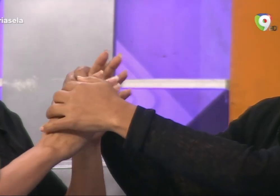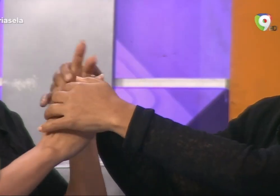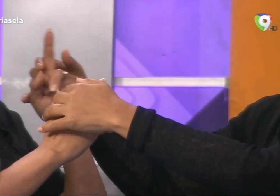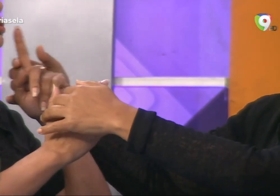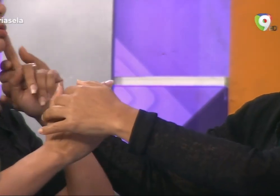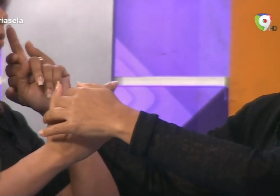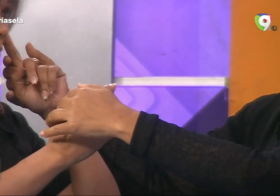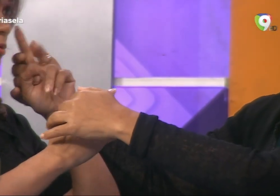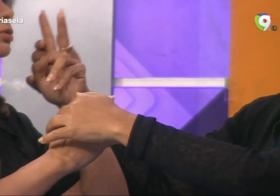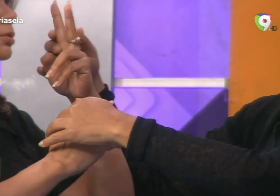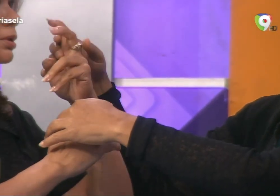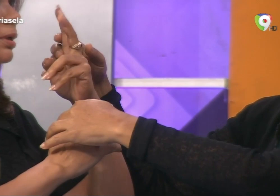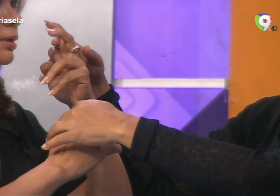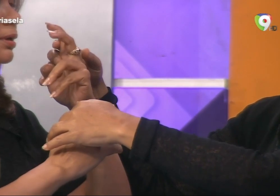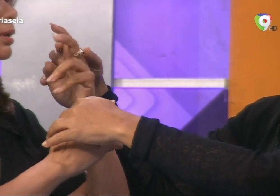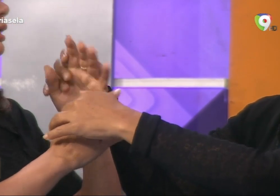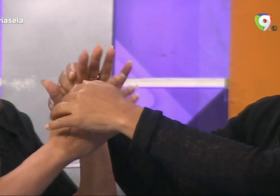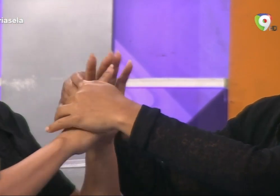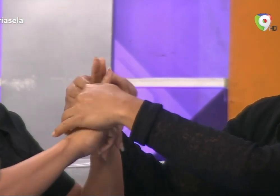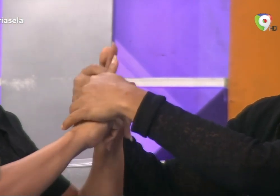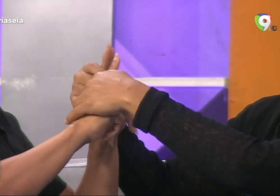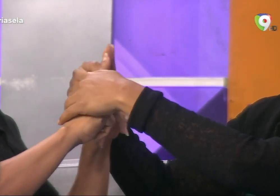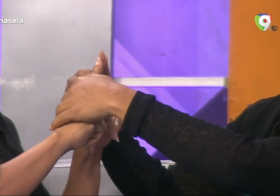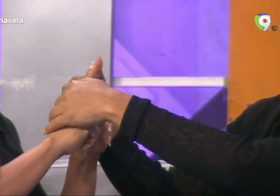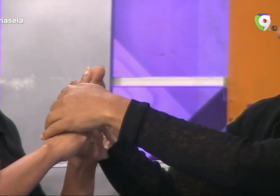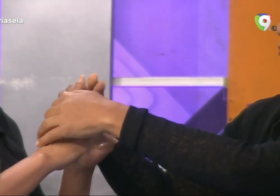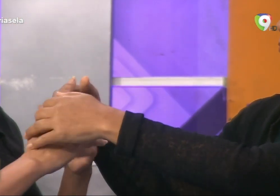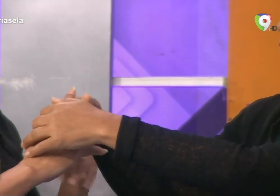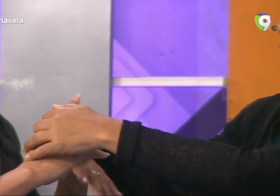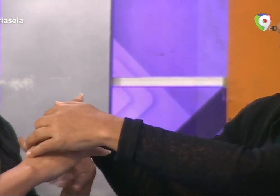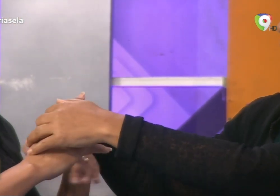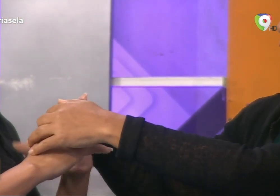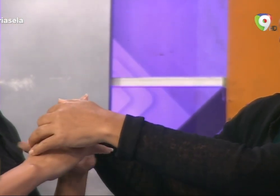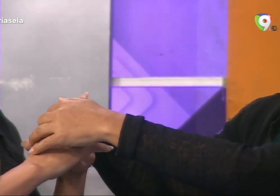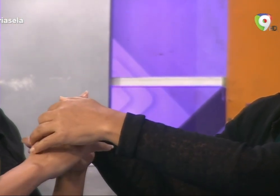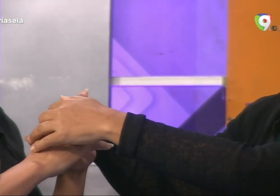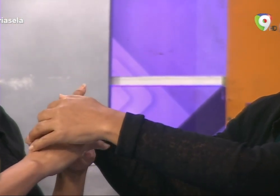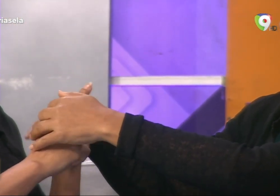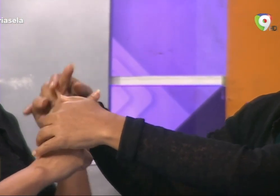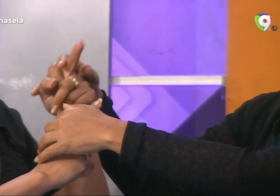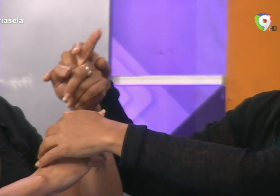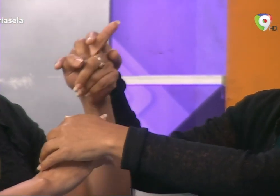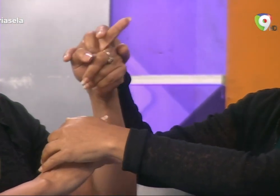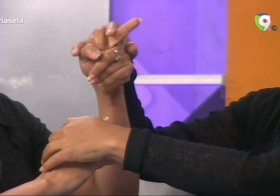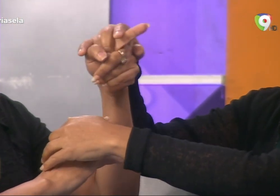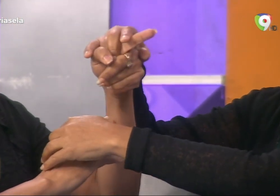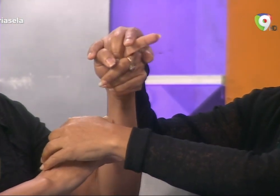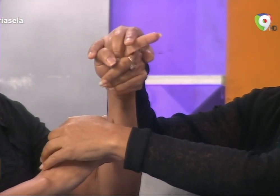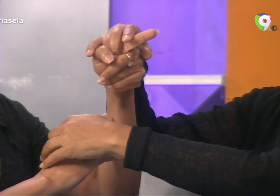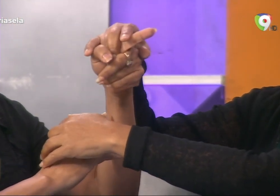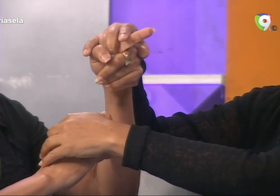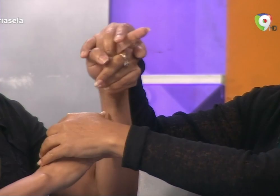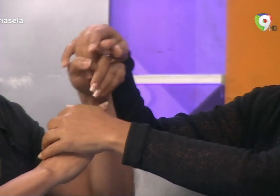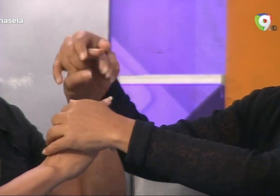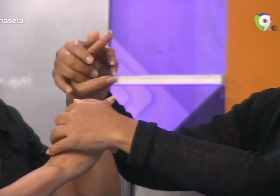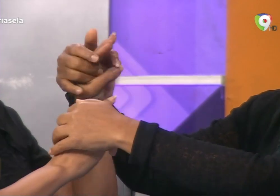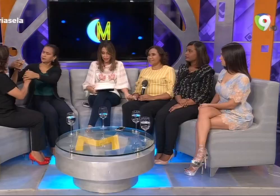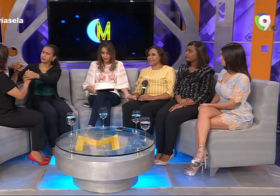sordos ciegas. Es diferente, ahí estamos viendo cómo se hace. En el caso que tengo a mi izquierda es Melba Benjamín